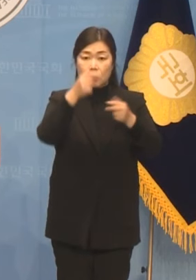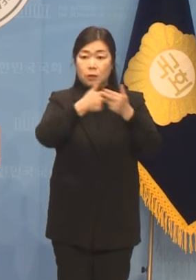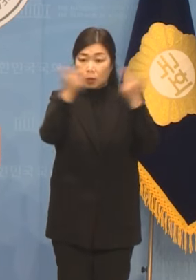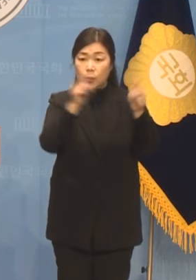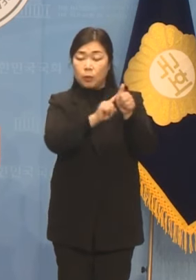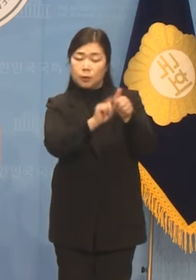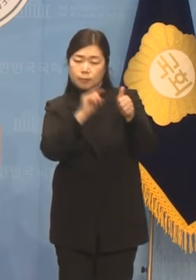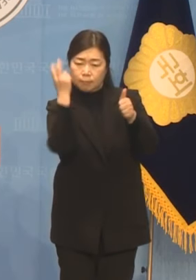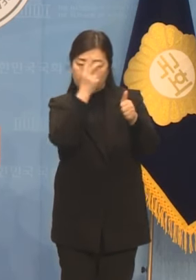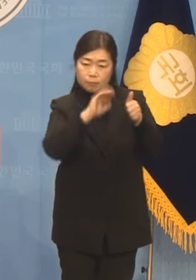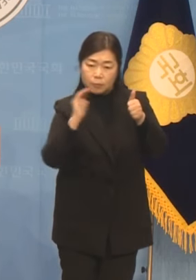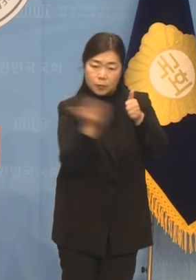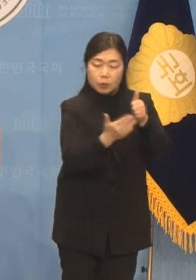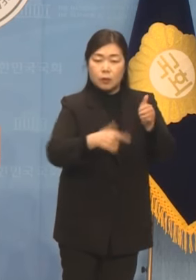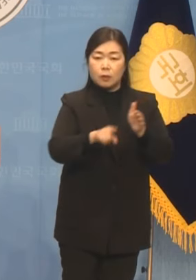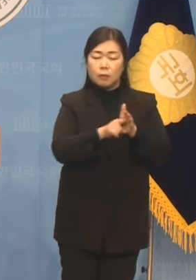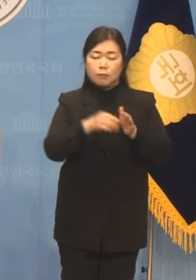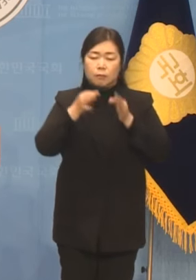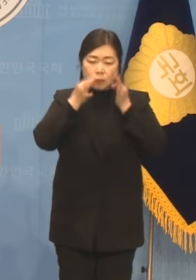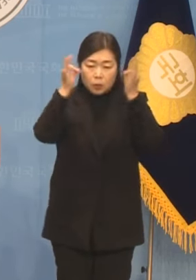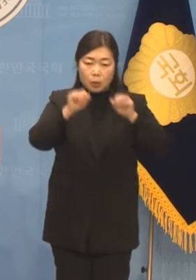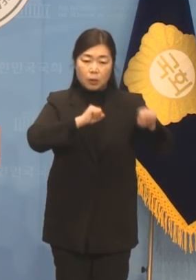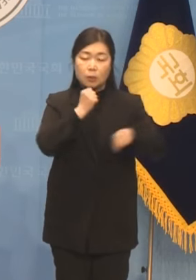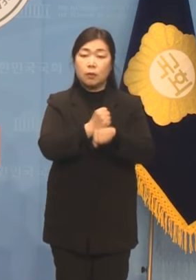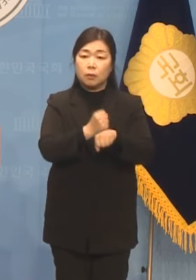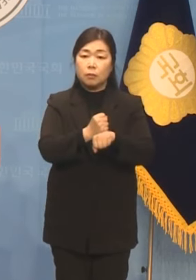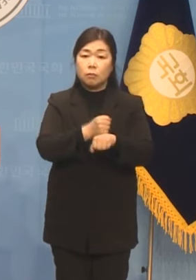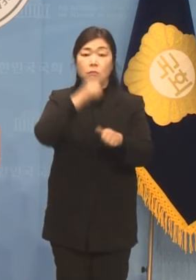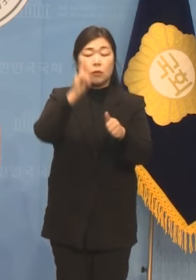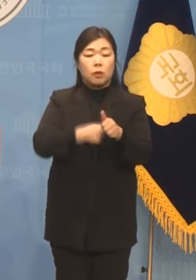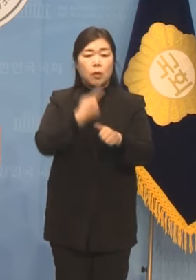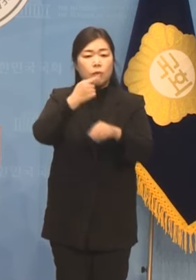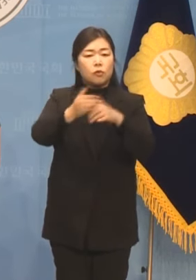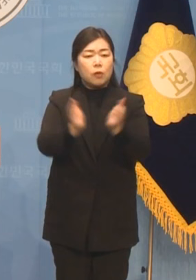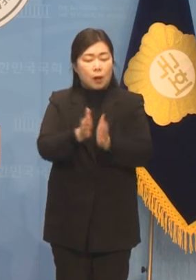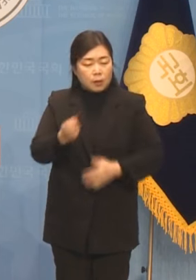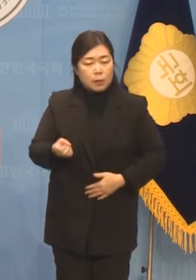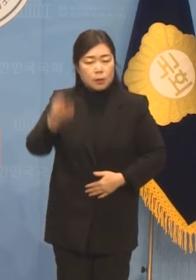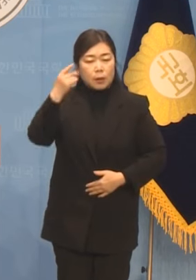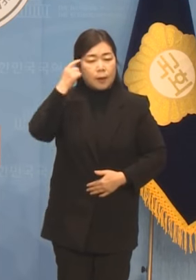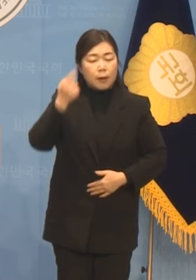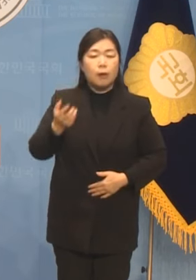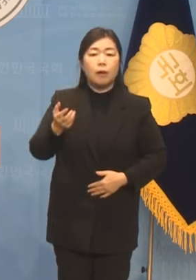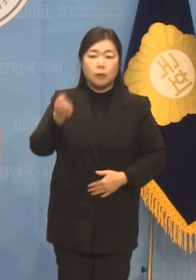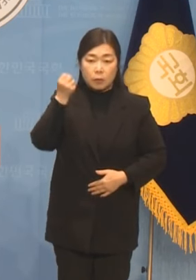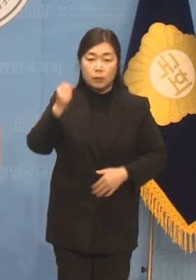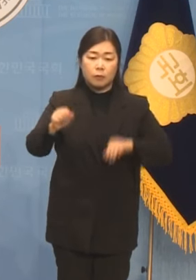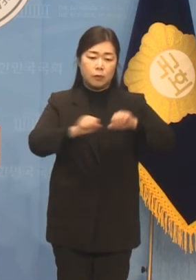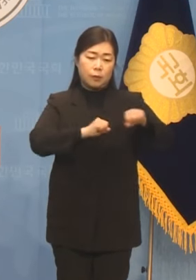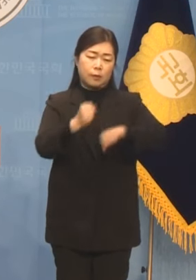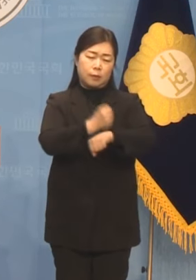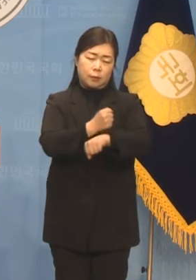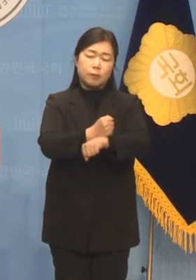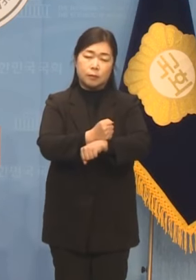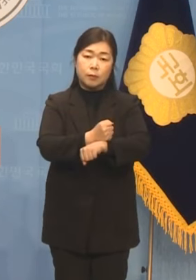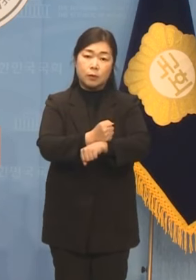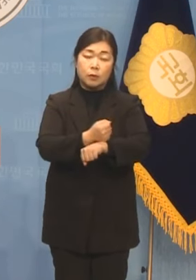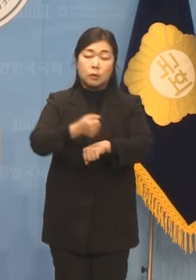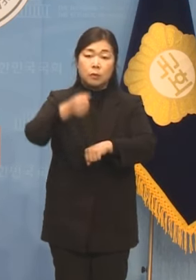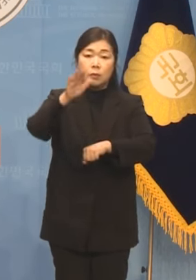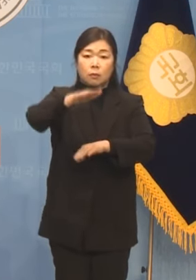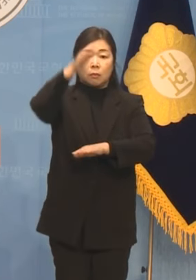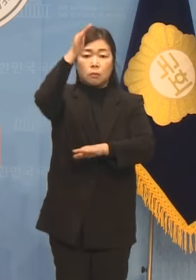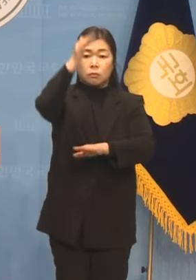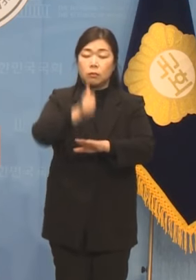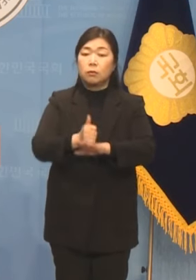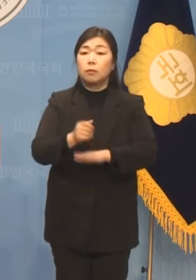그것이 우리 당의 승리의 길이며 국민이 승리하는 길이라 믿었기 때문입니다. 그러나 돌아온